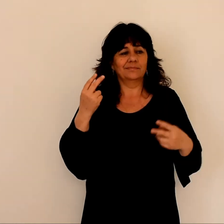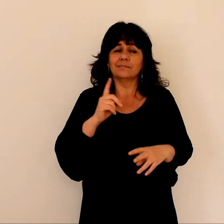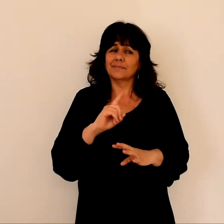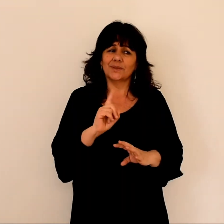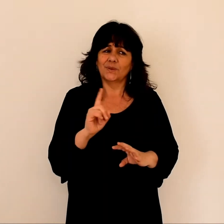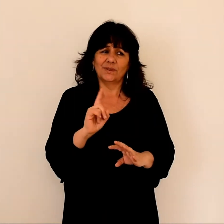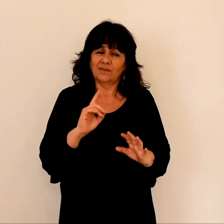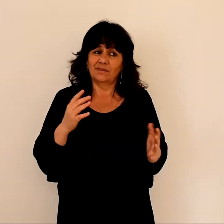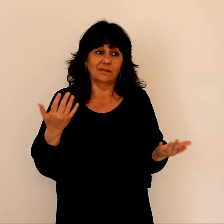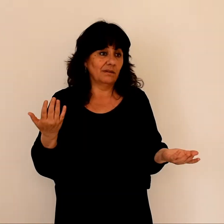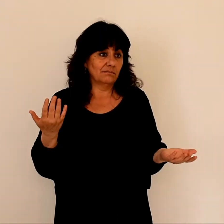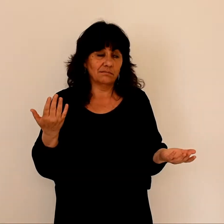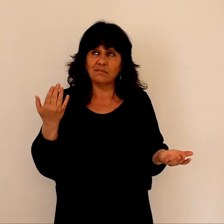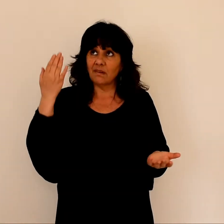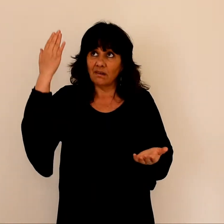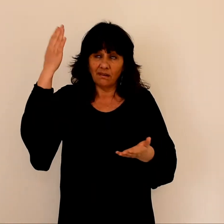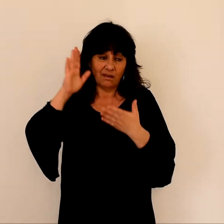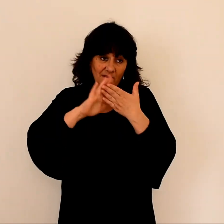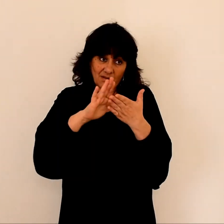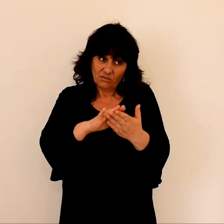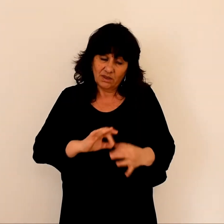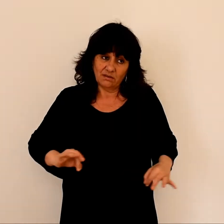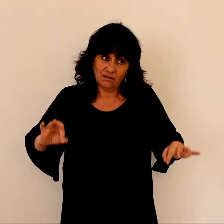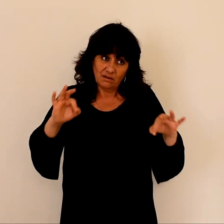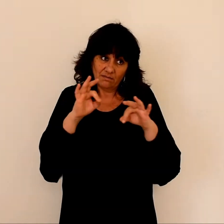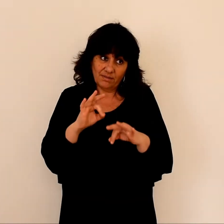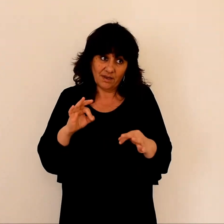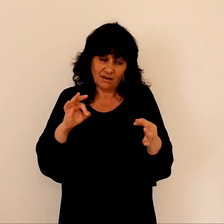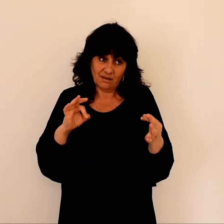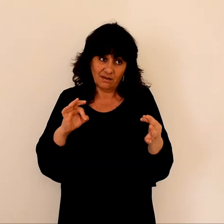Sinon il n'y a pas de récompense pour vous auprès de votre Père qui est aux cieux